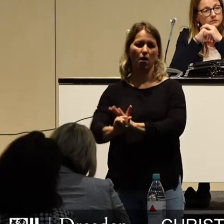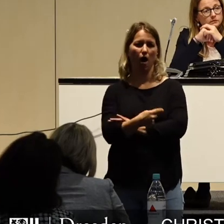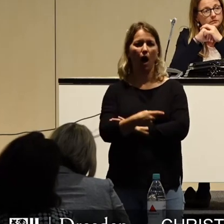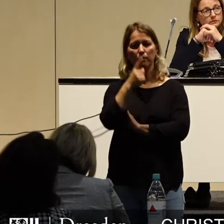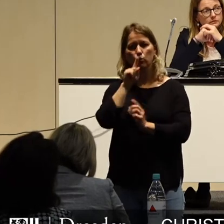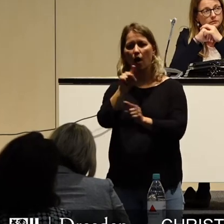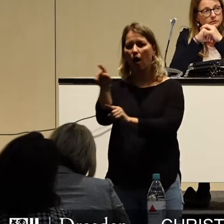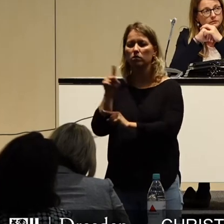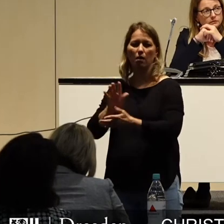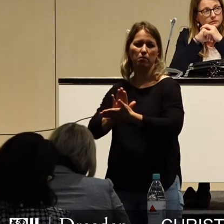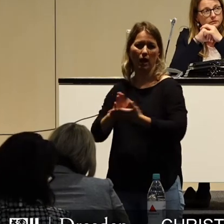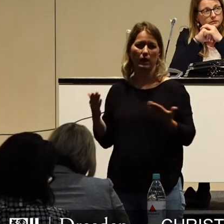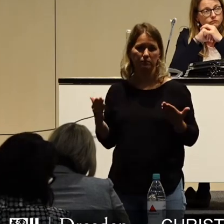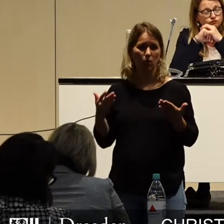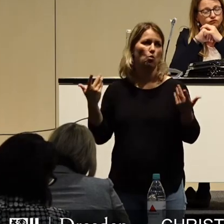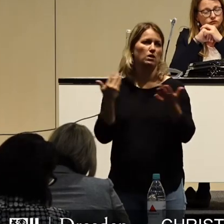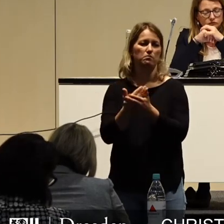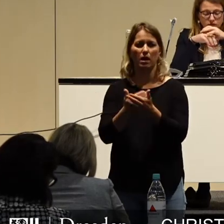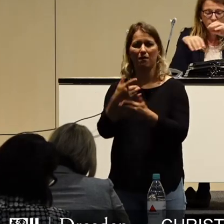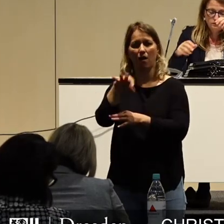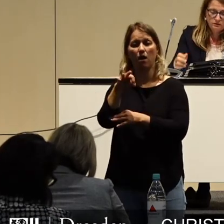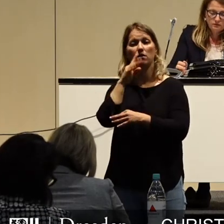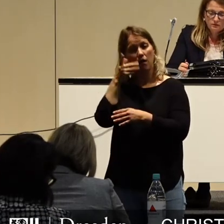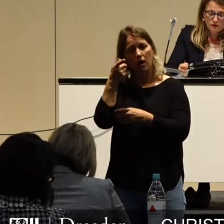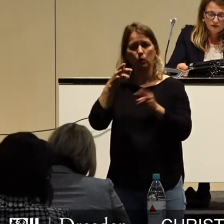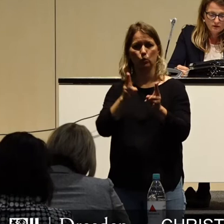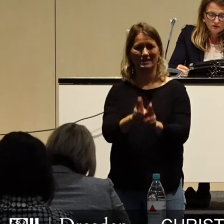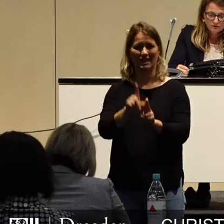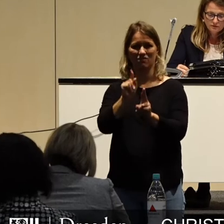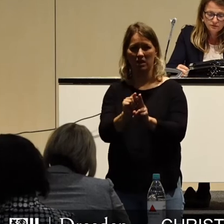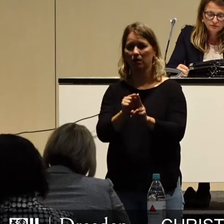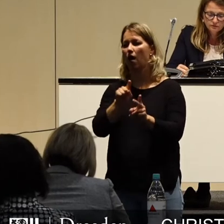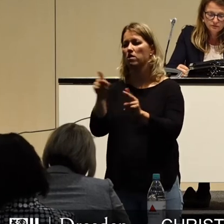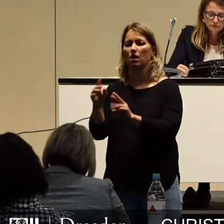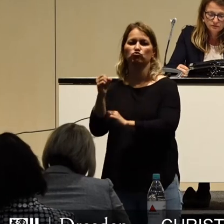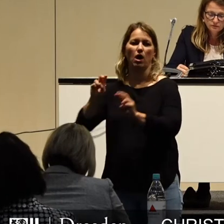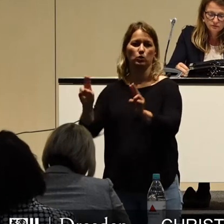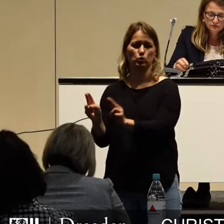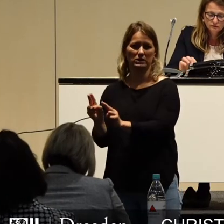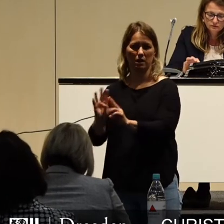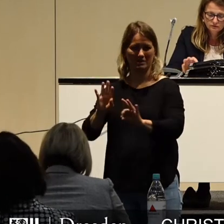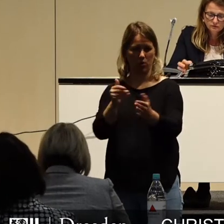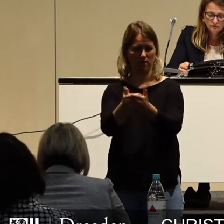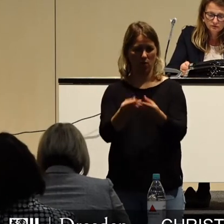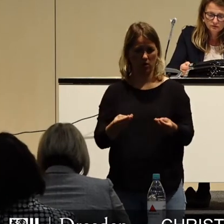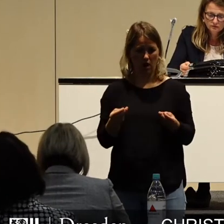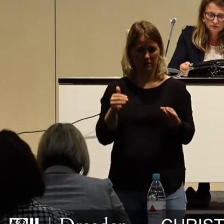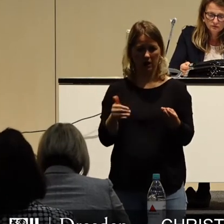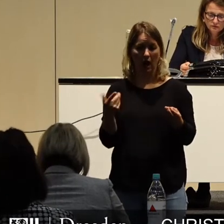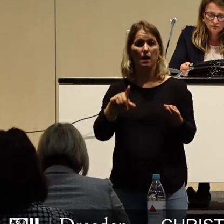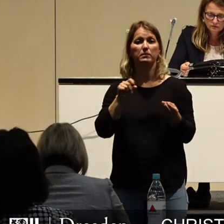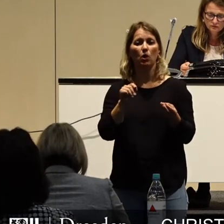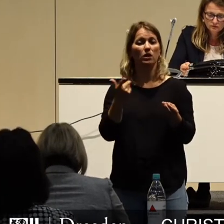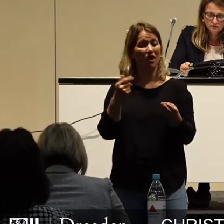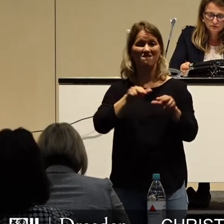andere wie gehabt fortführt. Das kann bedeuten, einzelne Dinge stärker zu kürzen, andere Dinge weniger. Aber eine solche Vorgabe bedeutet vor allem, dass man die Verwaltung